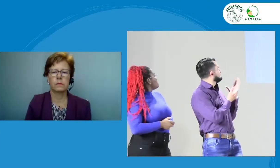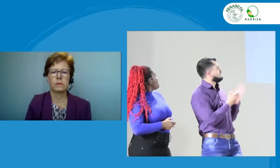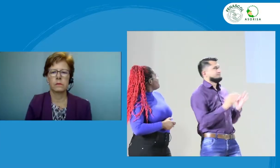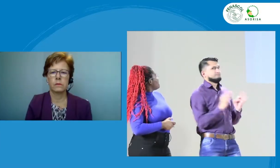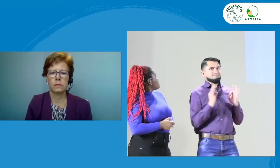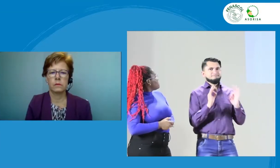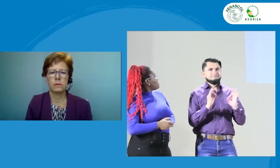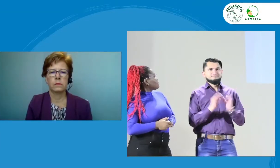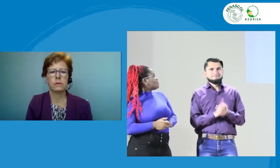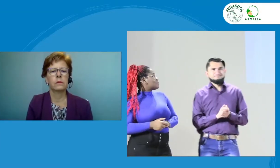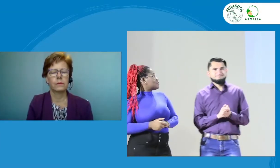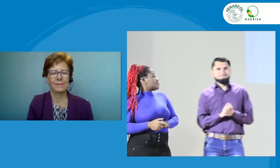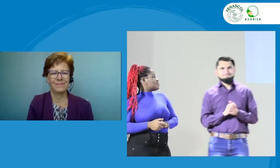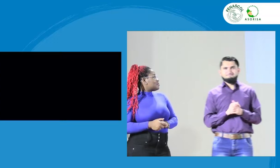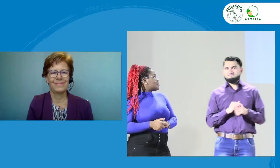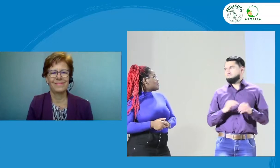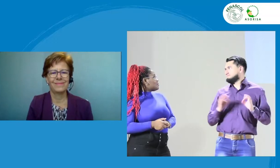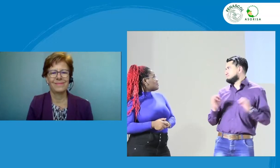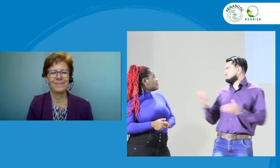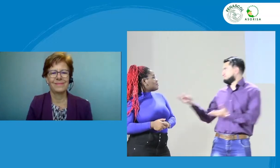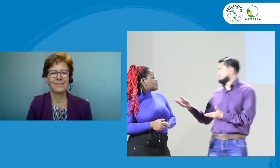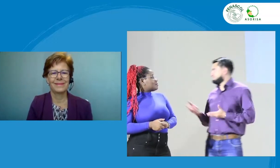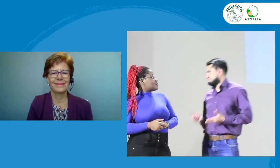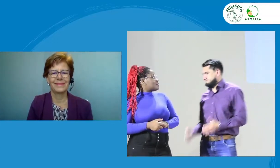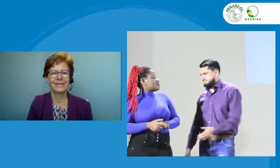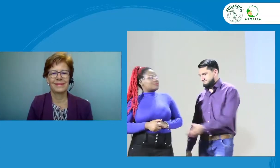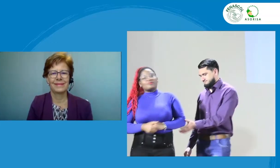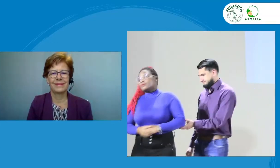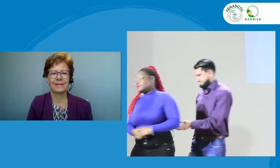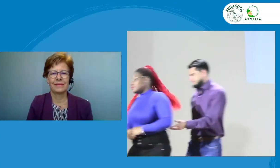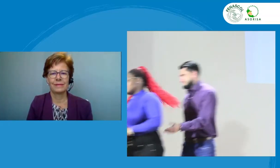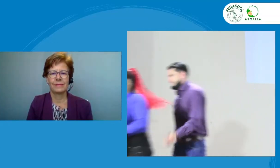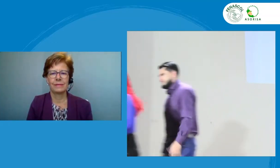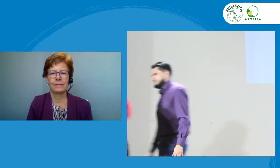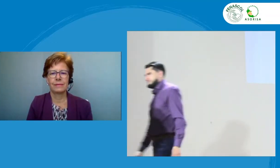más, le damos paso a la Margarita Rodríguez. Tiene nuestra atención.